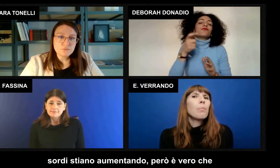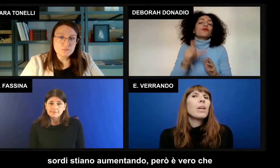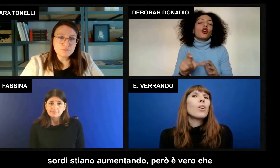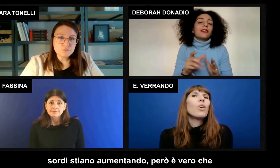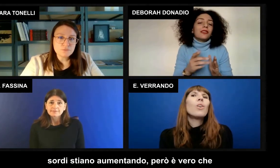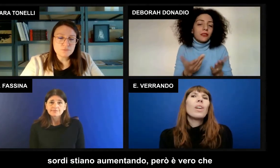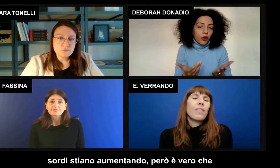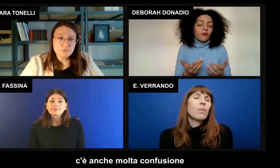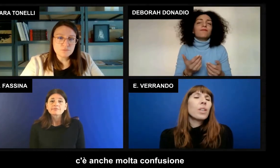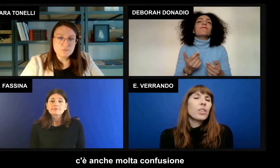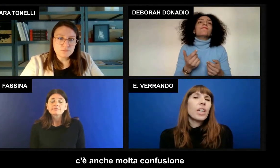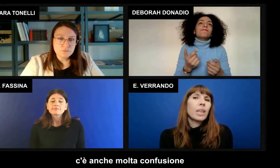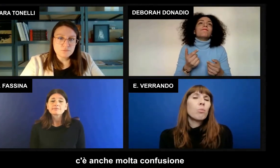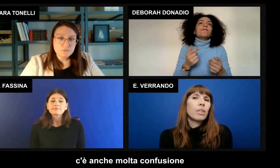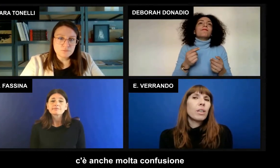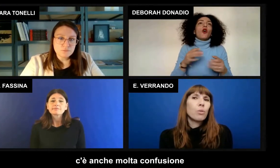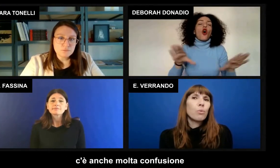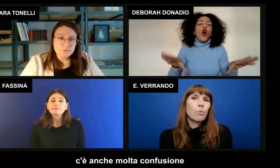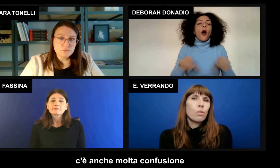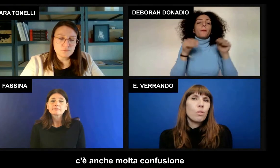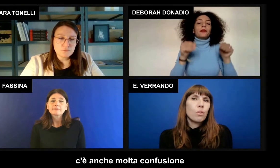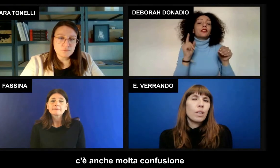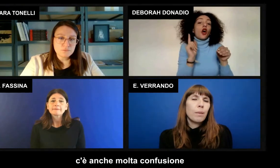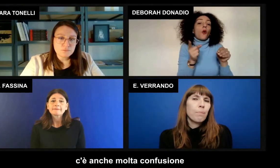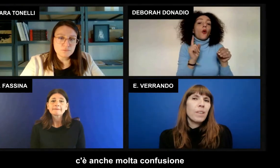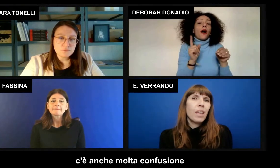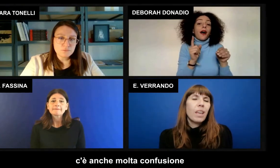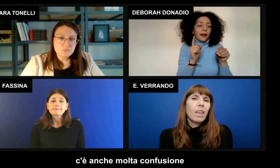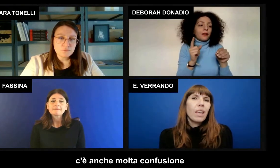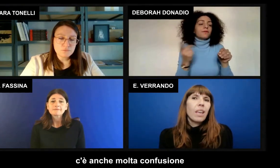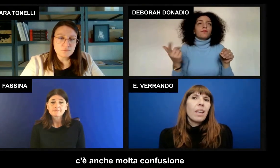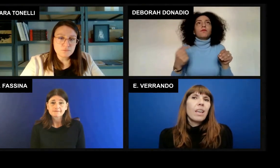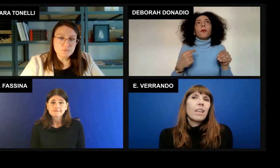Però è vero che c'è anche molta confusione.